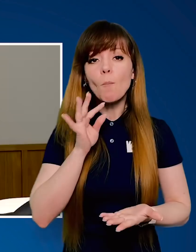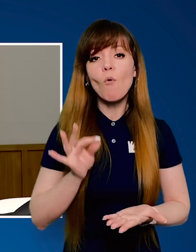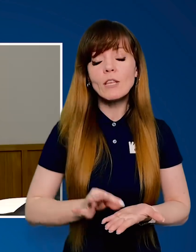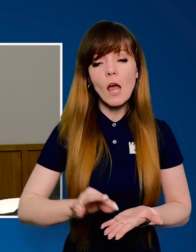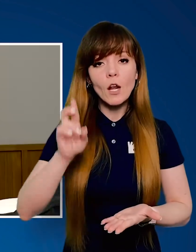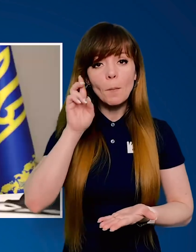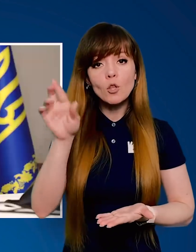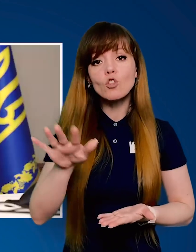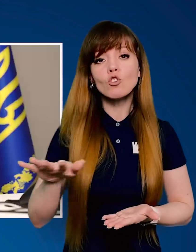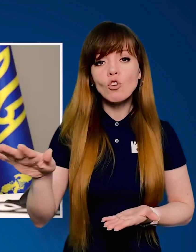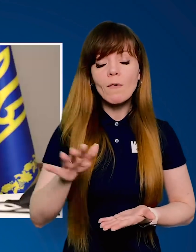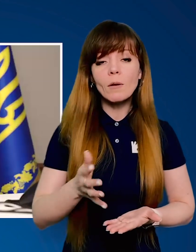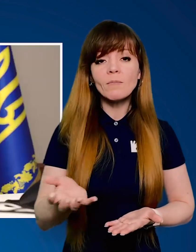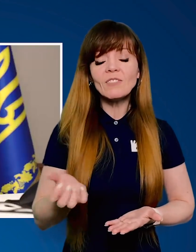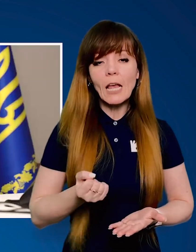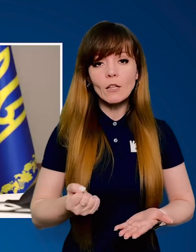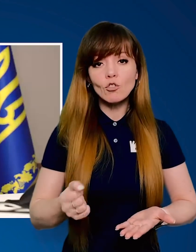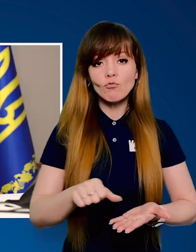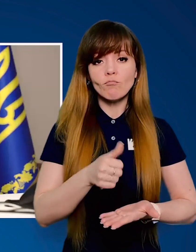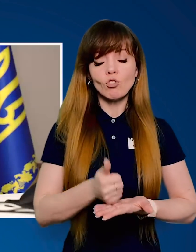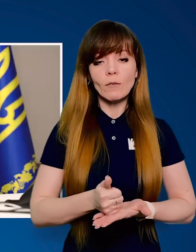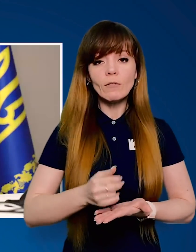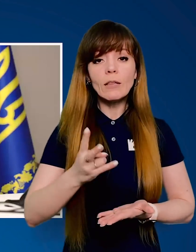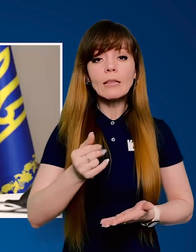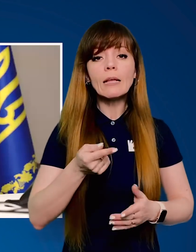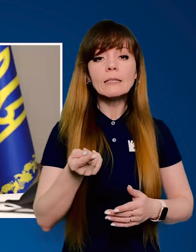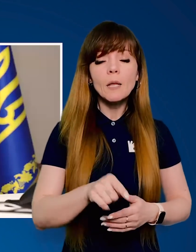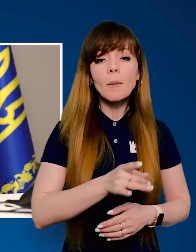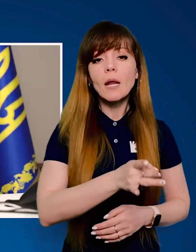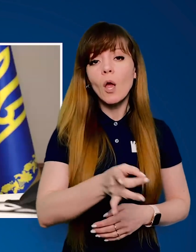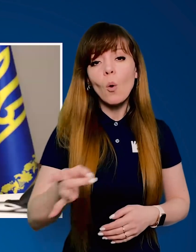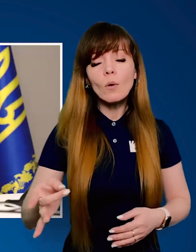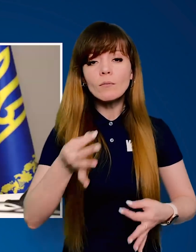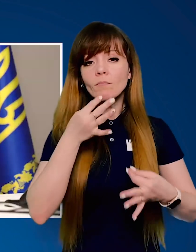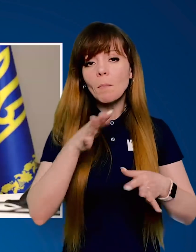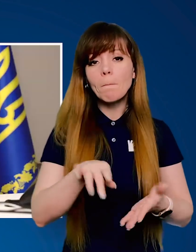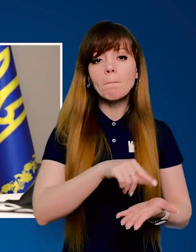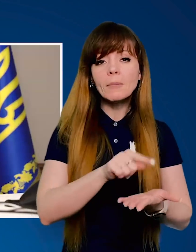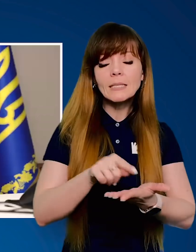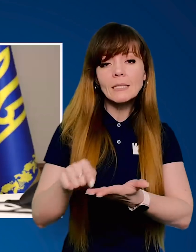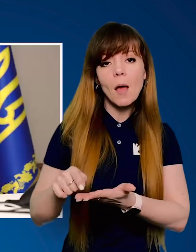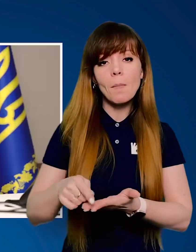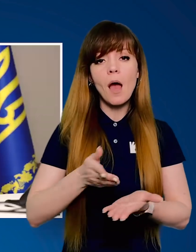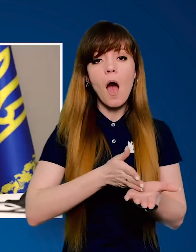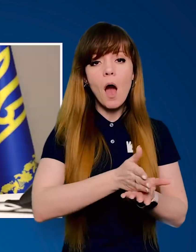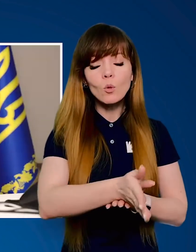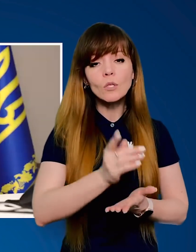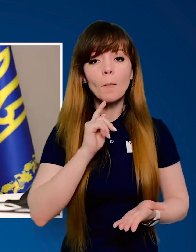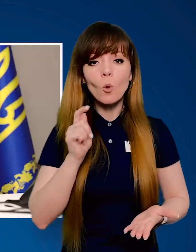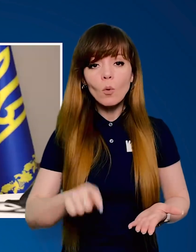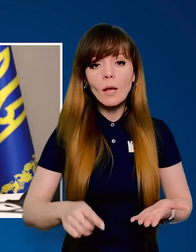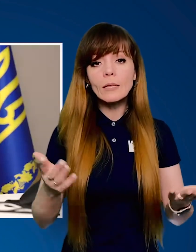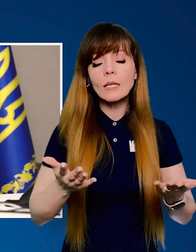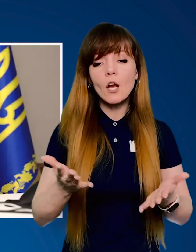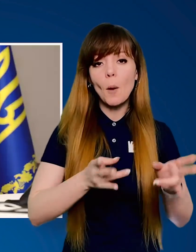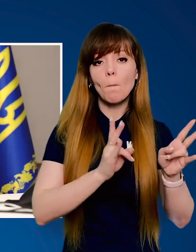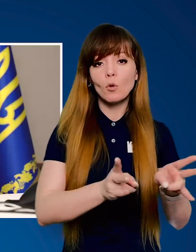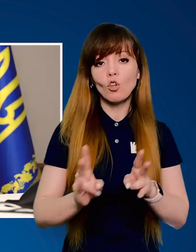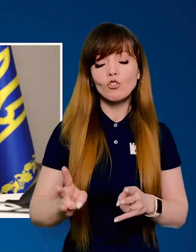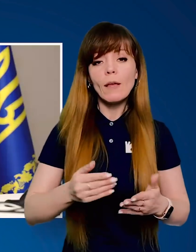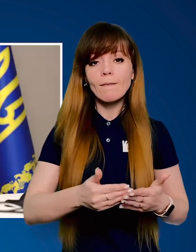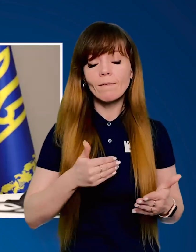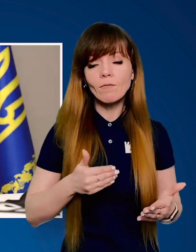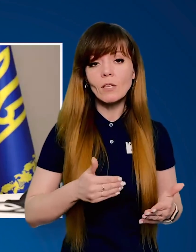відповідальним державам взяти шефство над тими регіонами, над тими містами, над тими галузями України, які